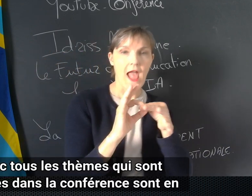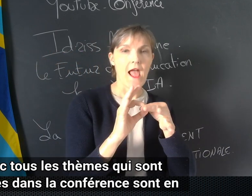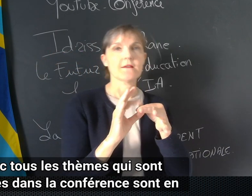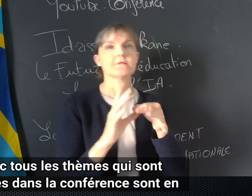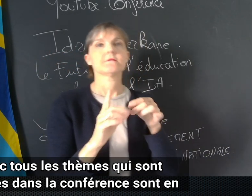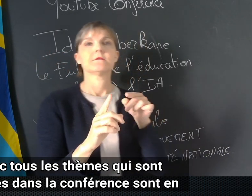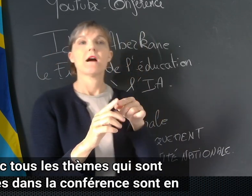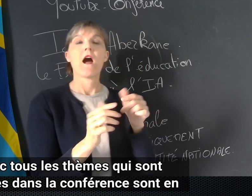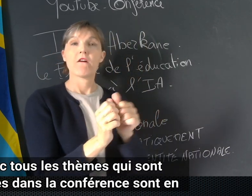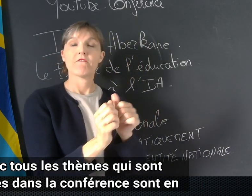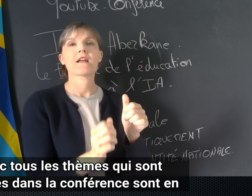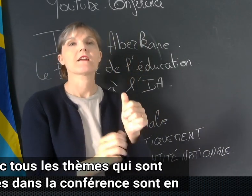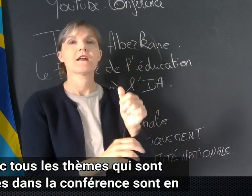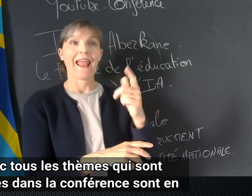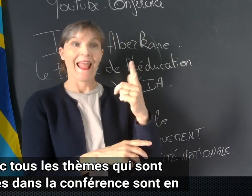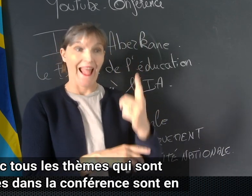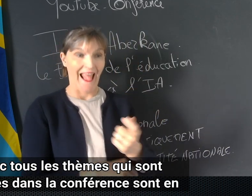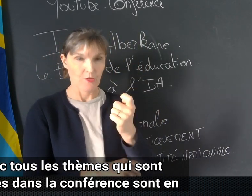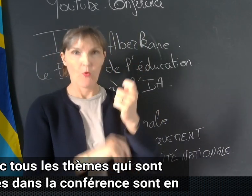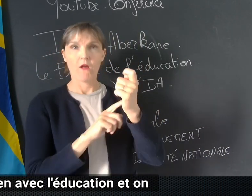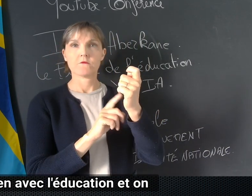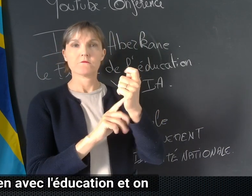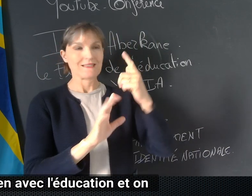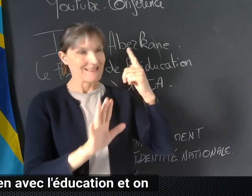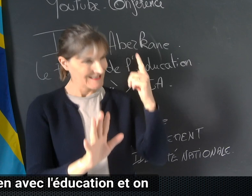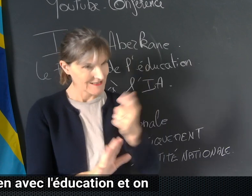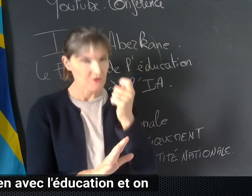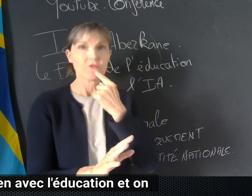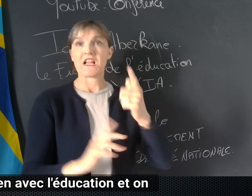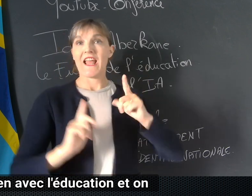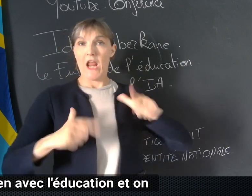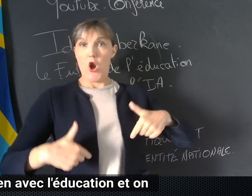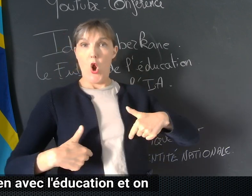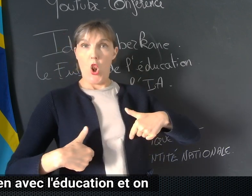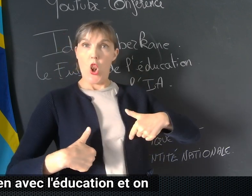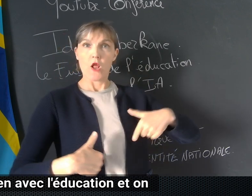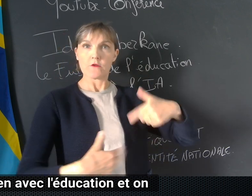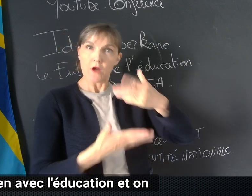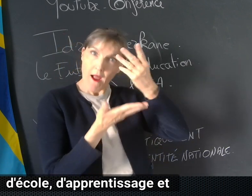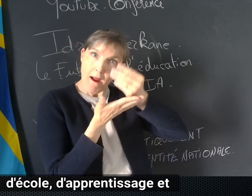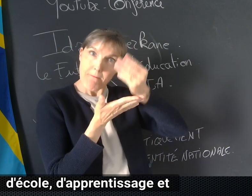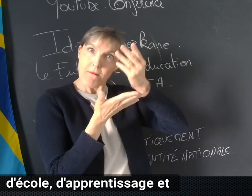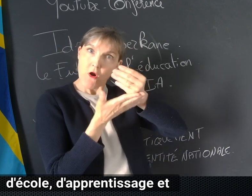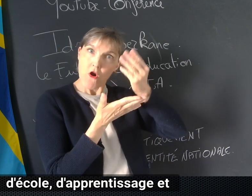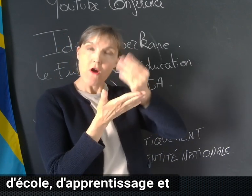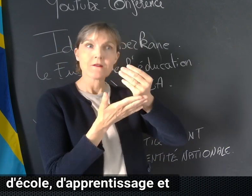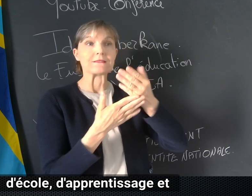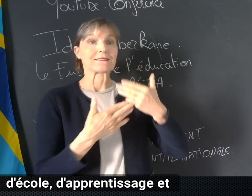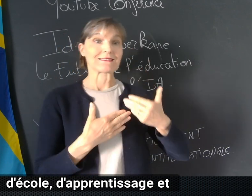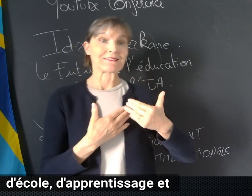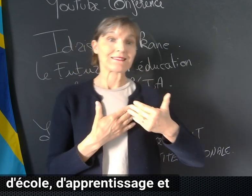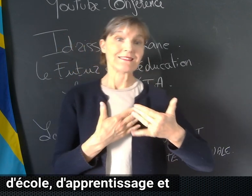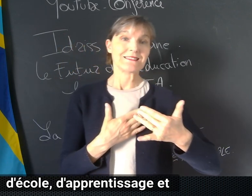Donc tous les thèmes qui sont abordés dans la conférence sont en lien avec l'éducation et on parle donc d'école, d'apprentissage